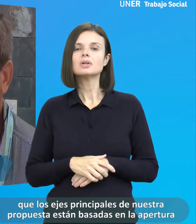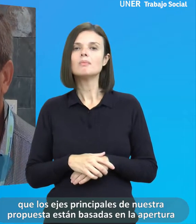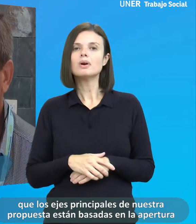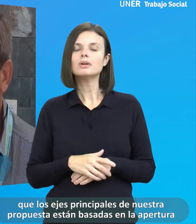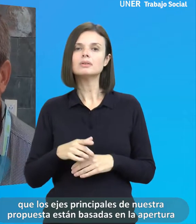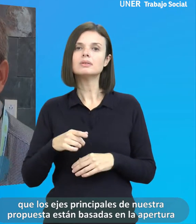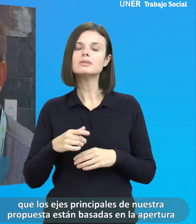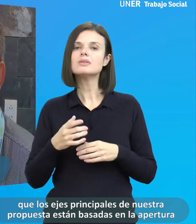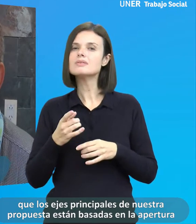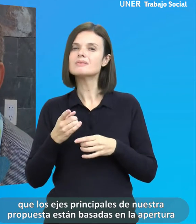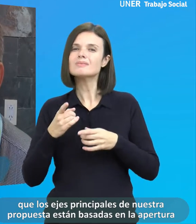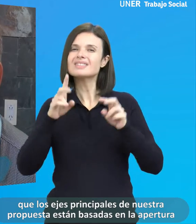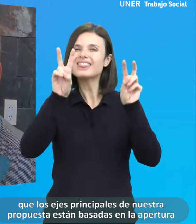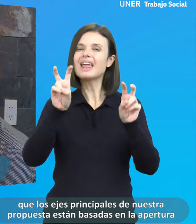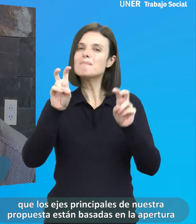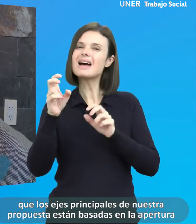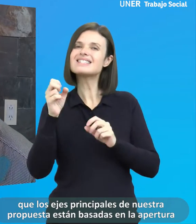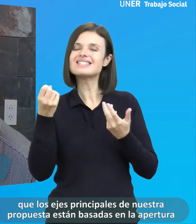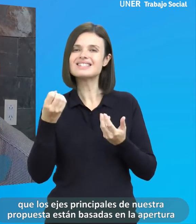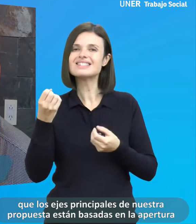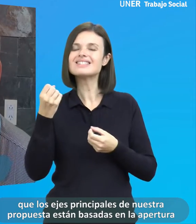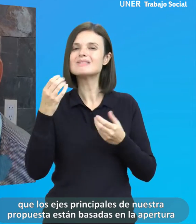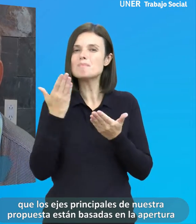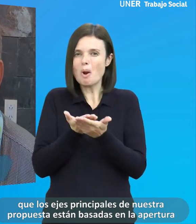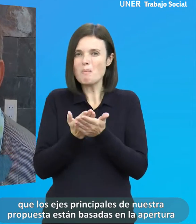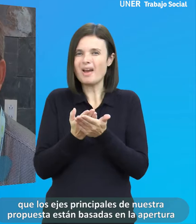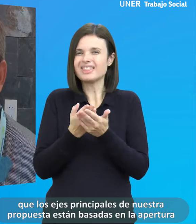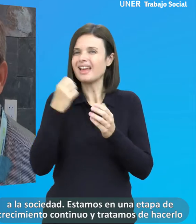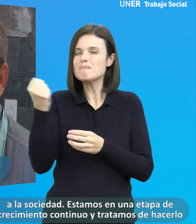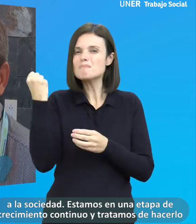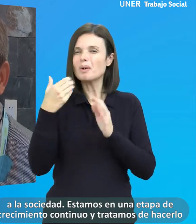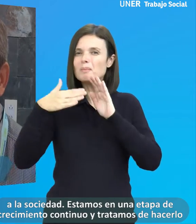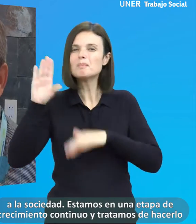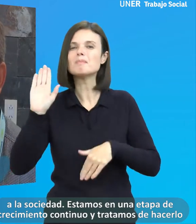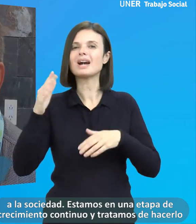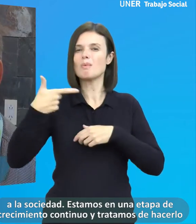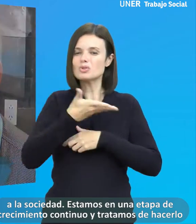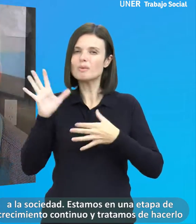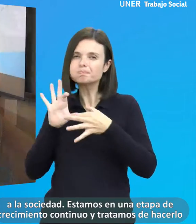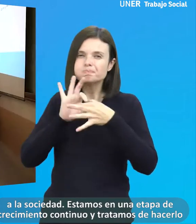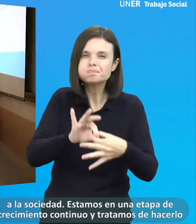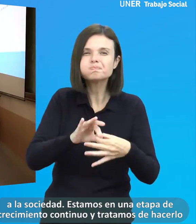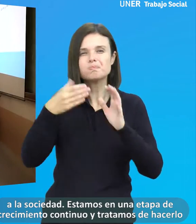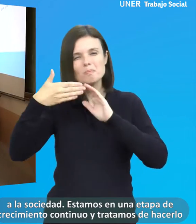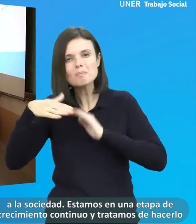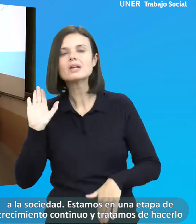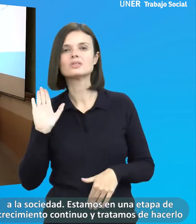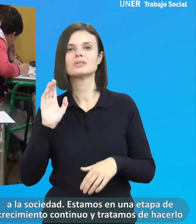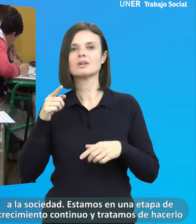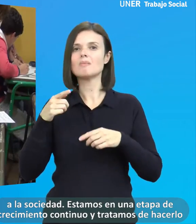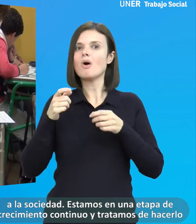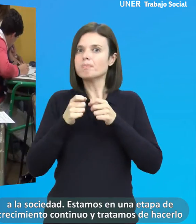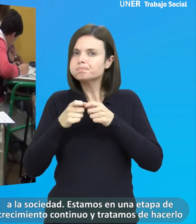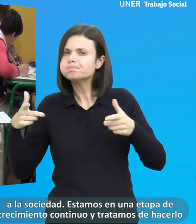siempre teniendo en cuenta que los ejes principales de nuestra propuesta están basadas en la apertura a la sociedad. Estamos en